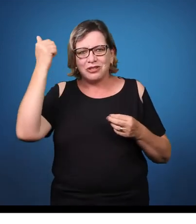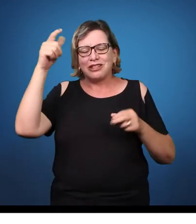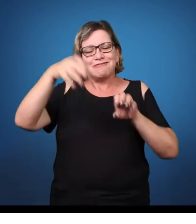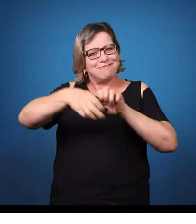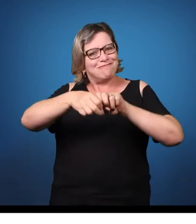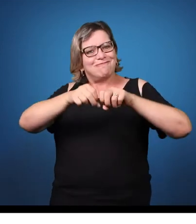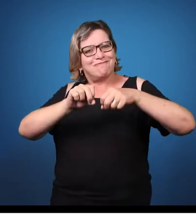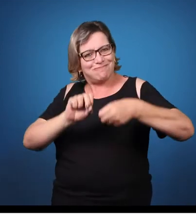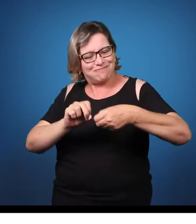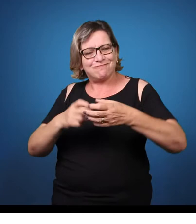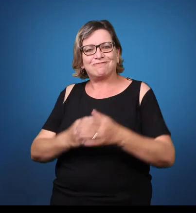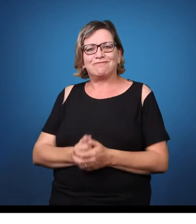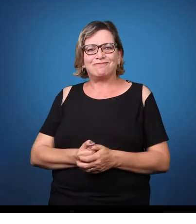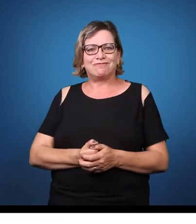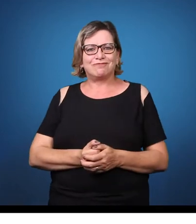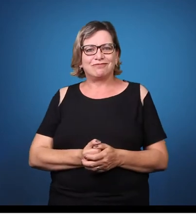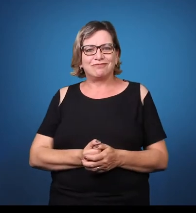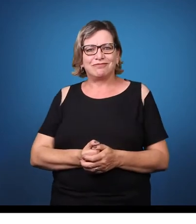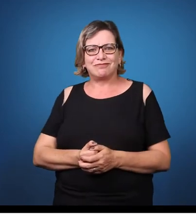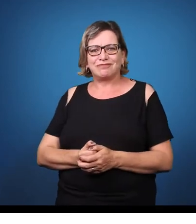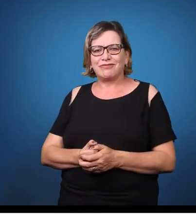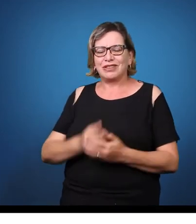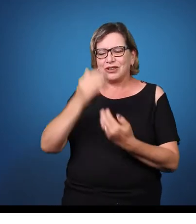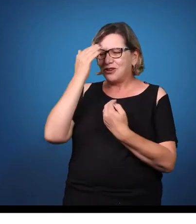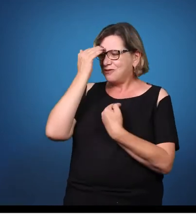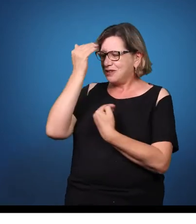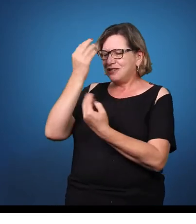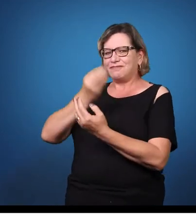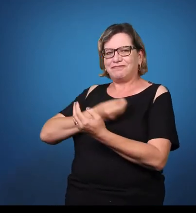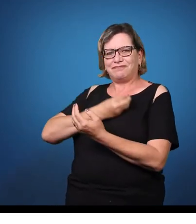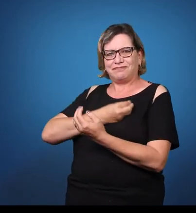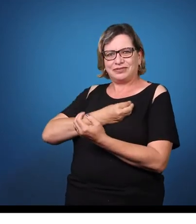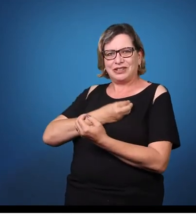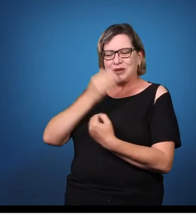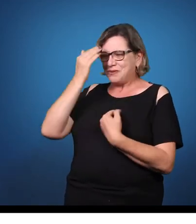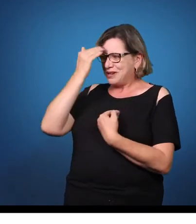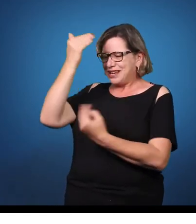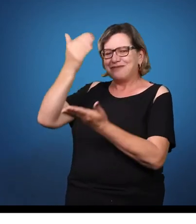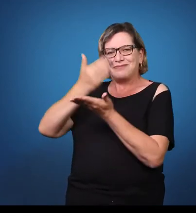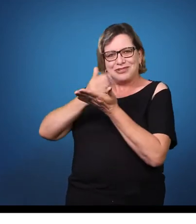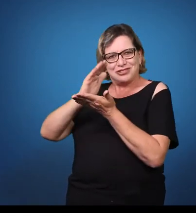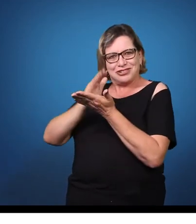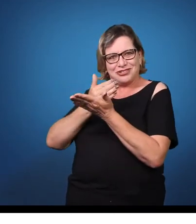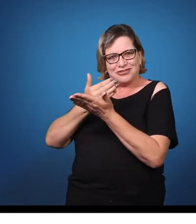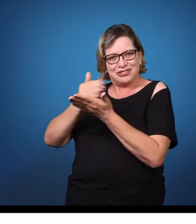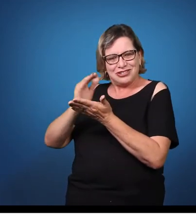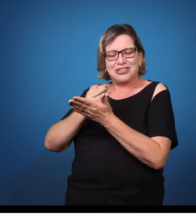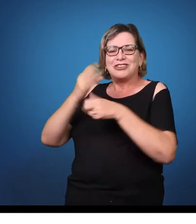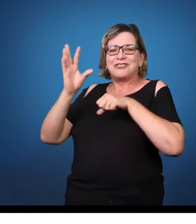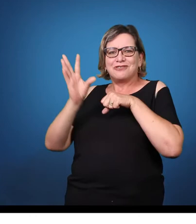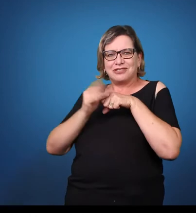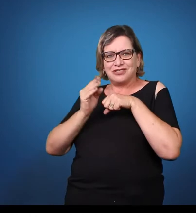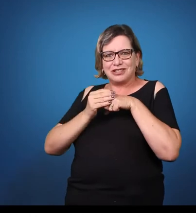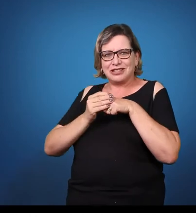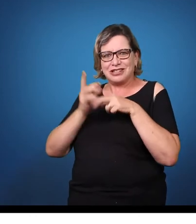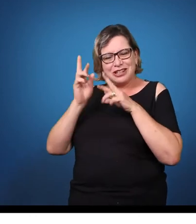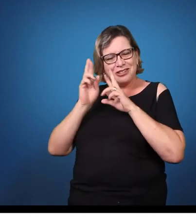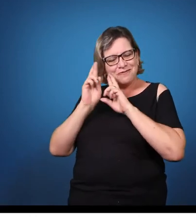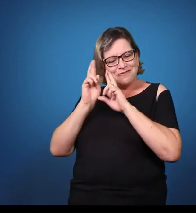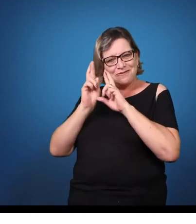Campus de Irati, dentro da nossa websérie Inclusão e Acessibilidade, esta causa também é sua. Você pode acompanhar